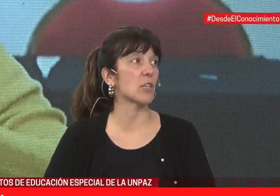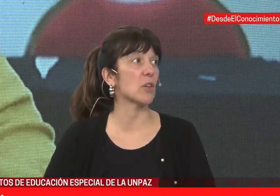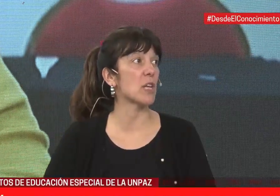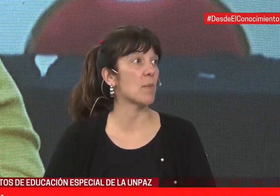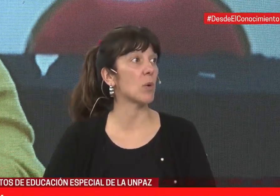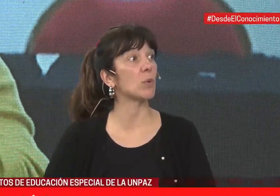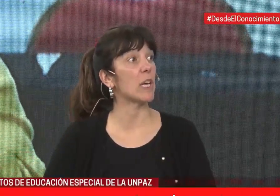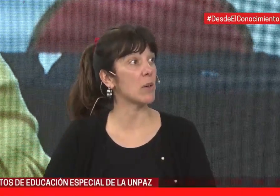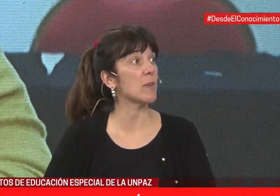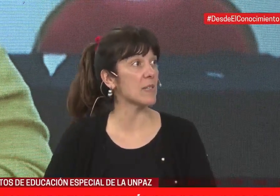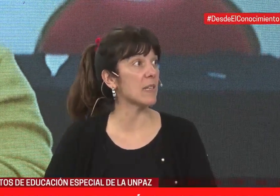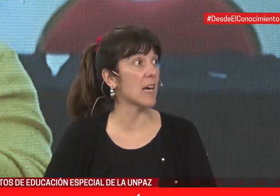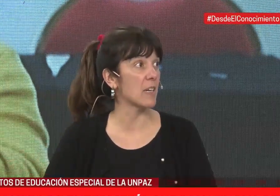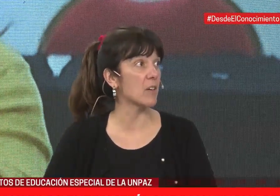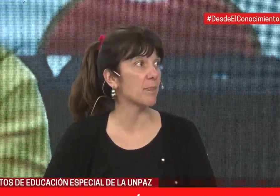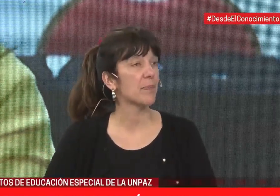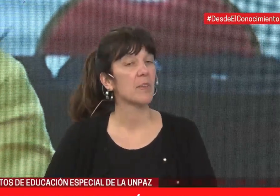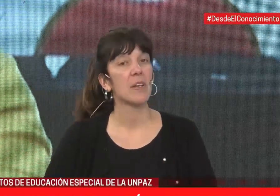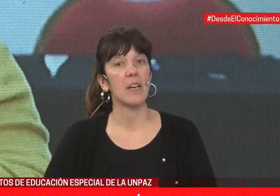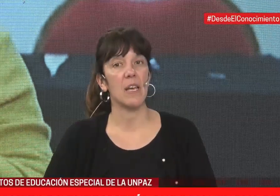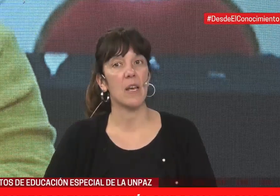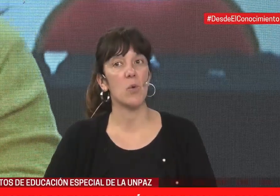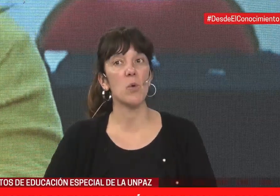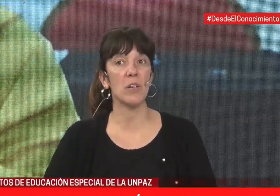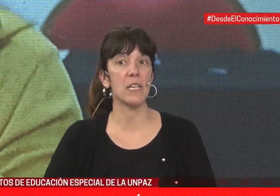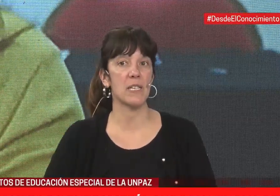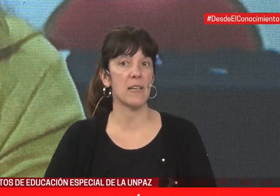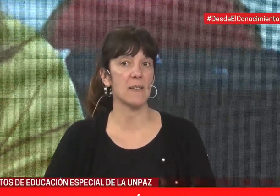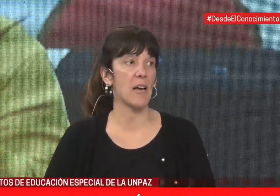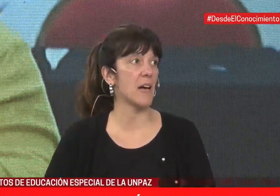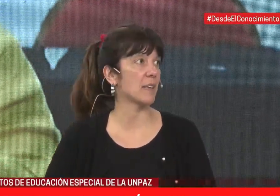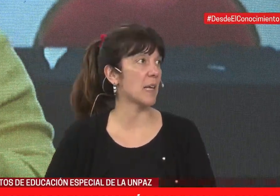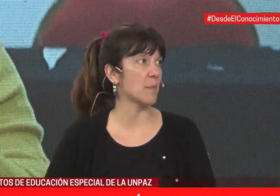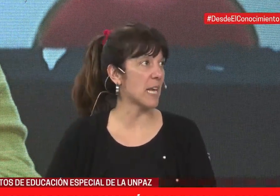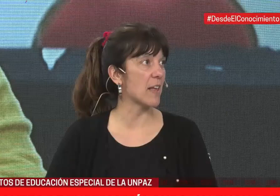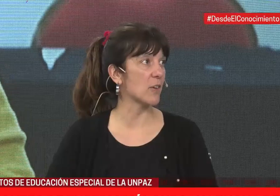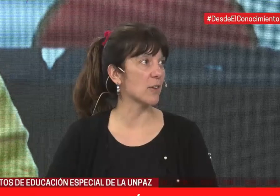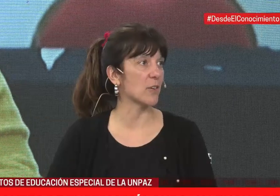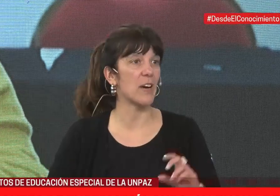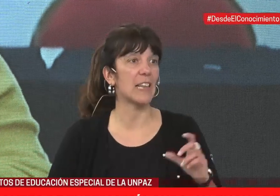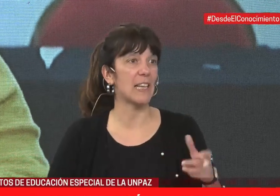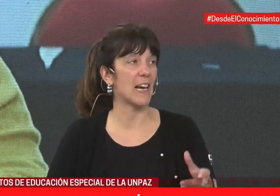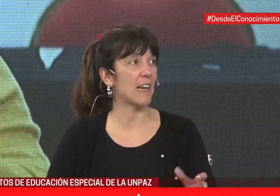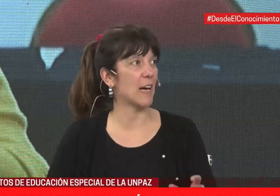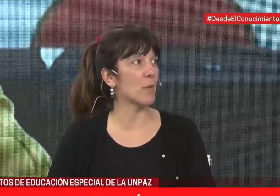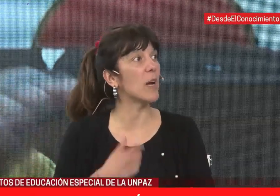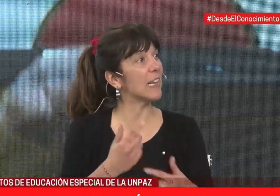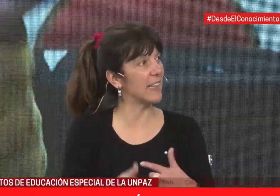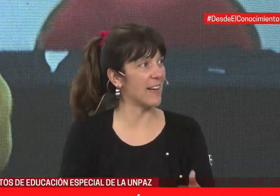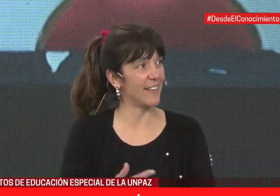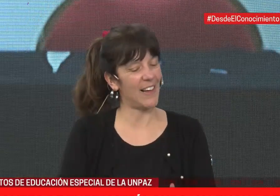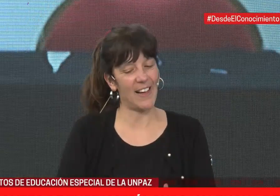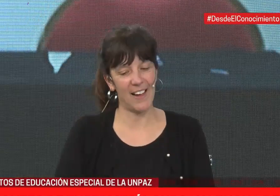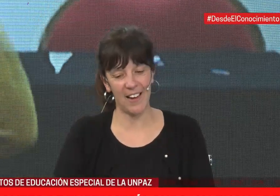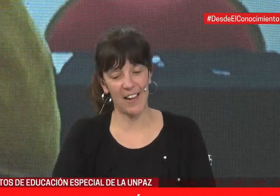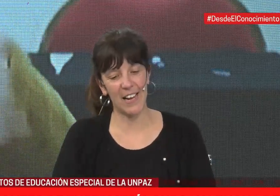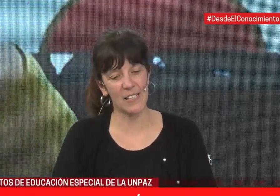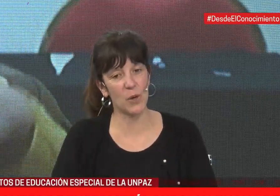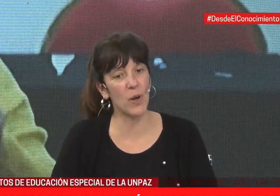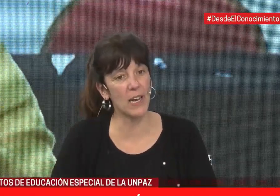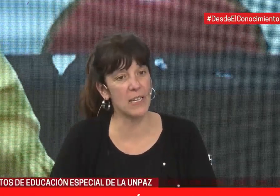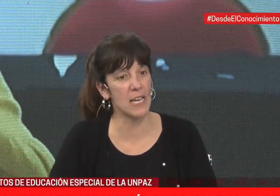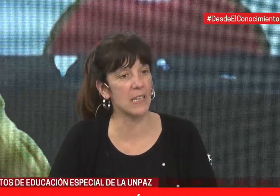proyectos de voluntariado universitario. Uno que ya está terminado, nos falta la vuelta a